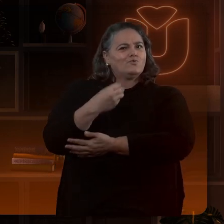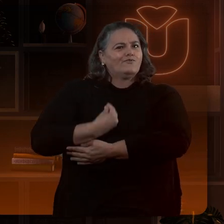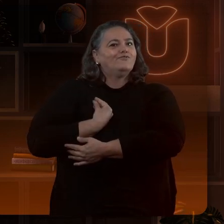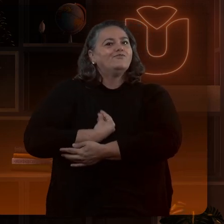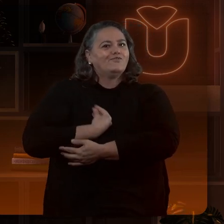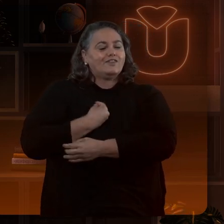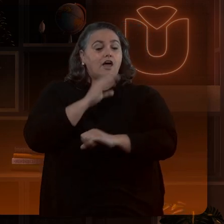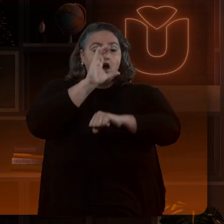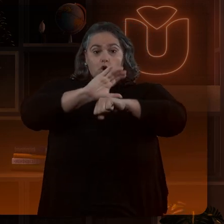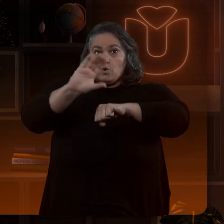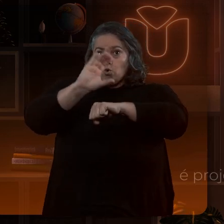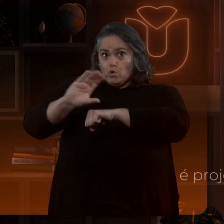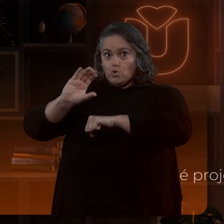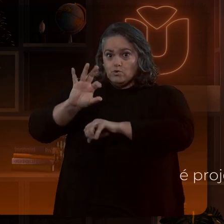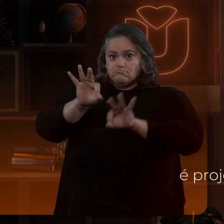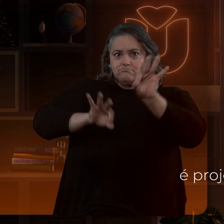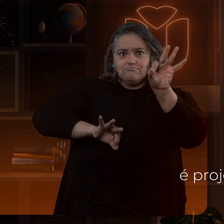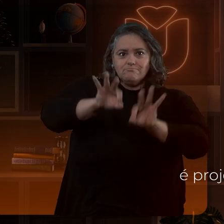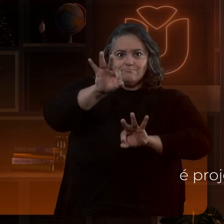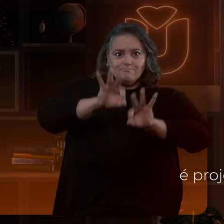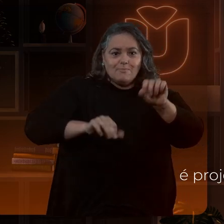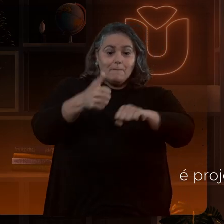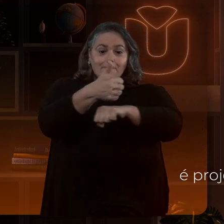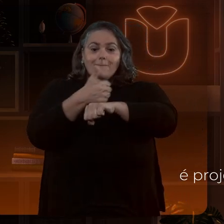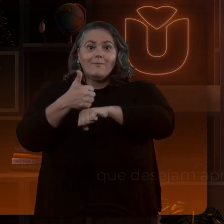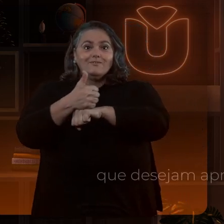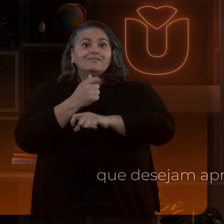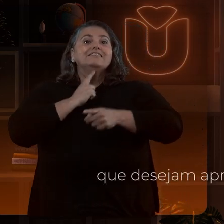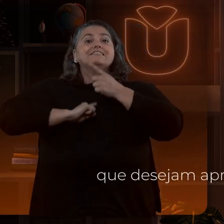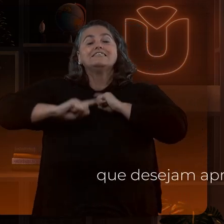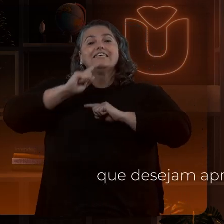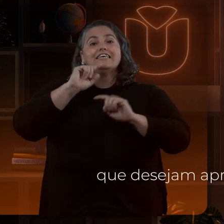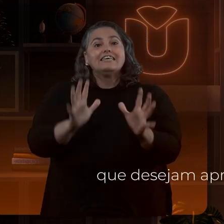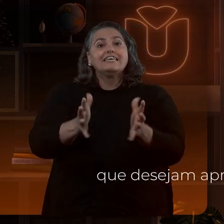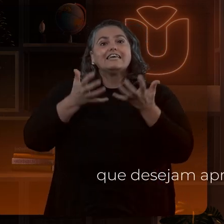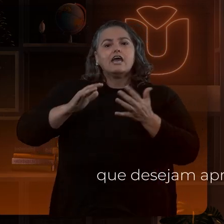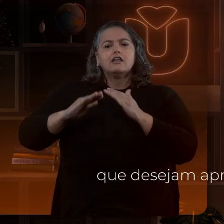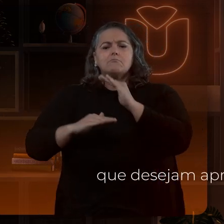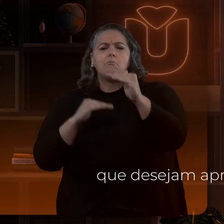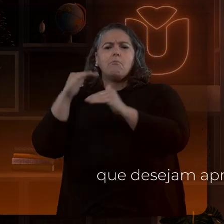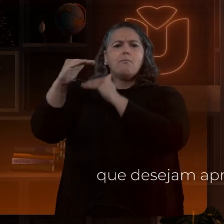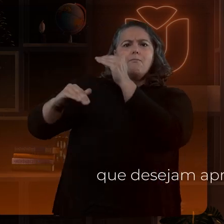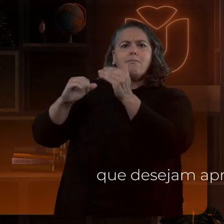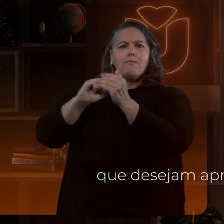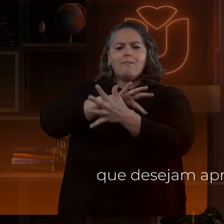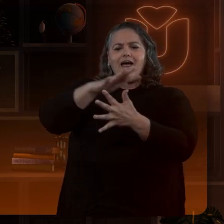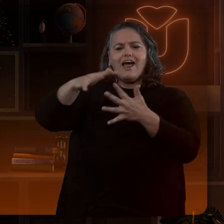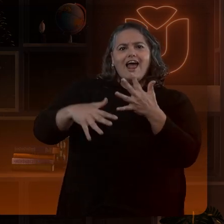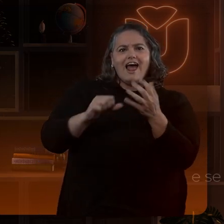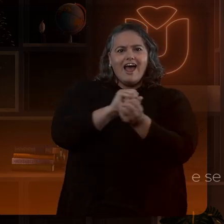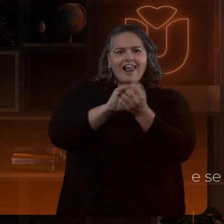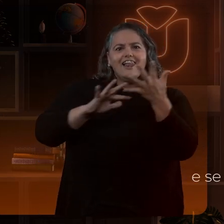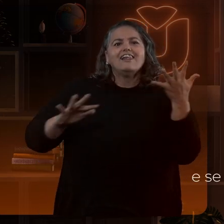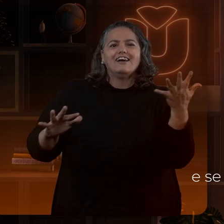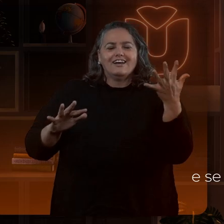Este curso é projetado para profissionais que desejam aprimorar suas habilidades em Libras e se tornarem